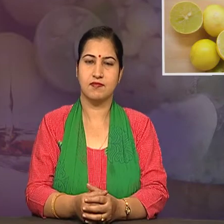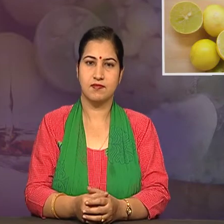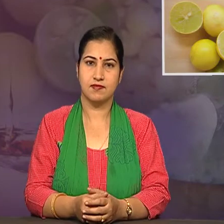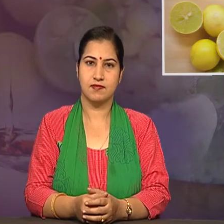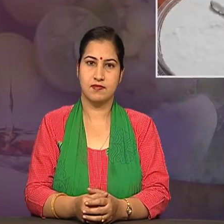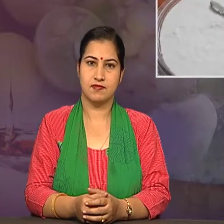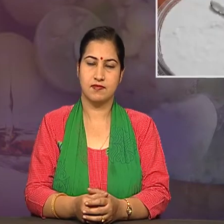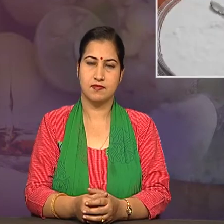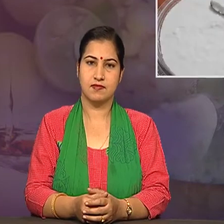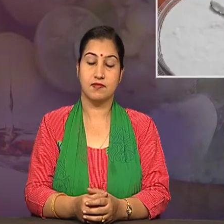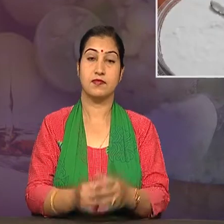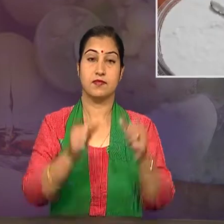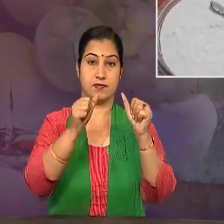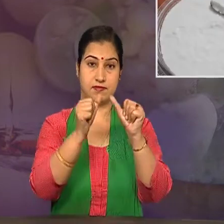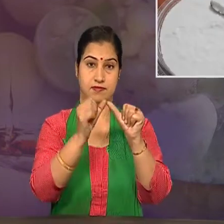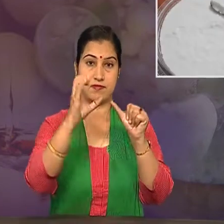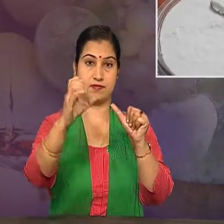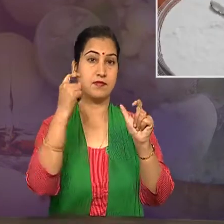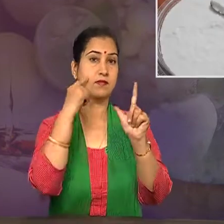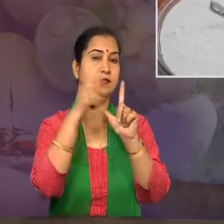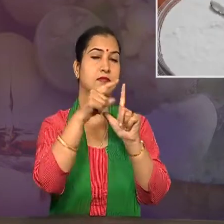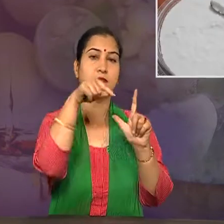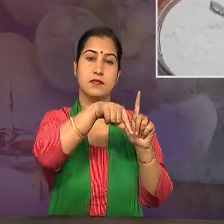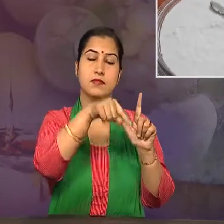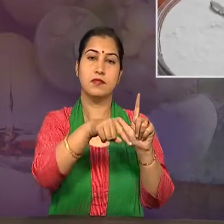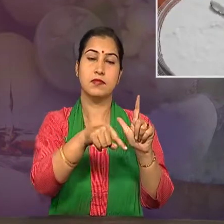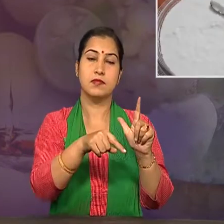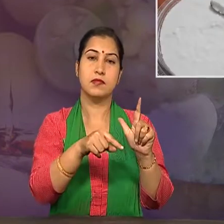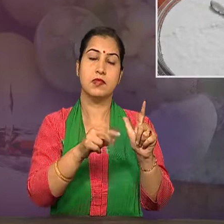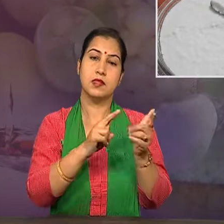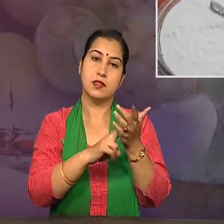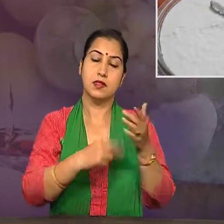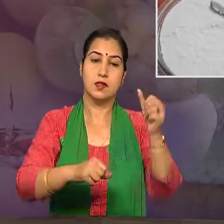अमल एक प्रकार का रासाइनिक पदार्थ होता है